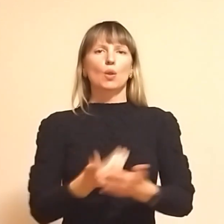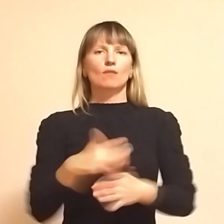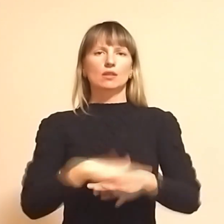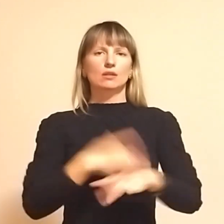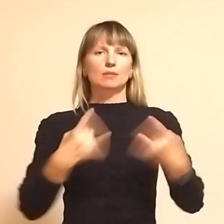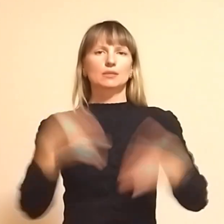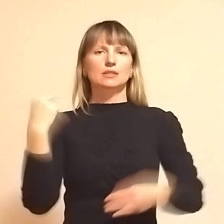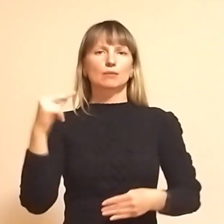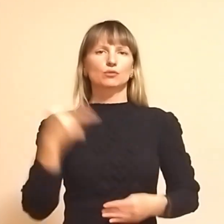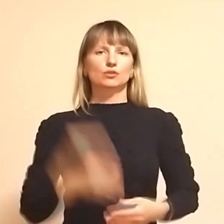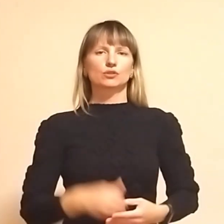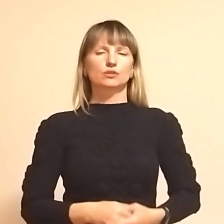Запоріжжя.